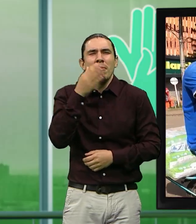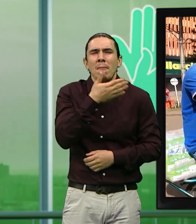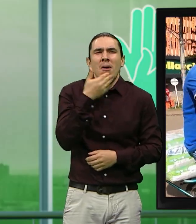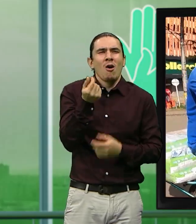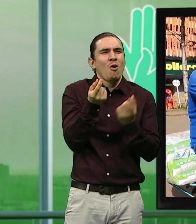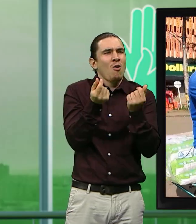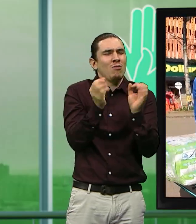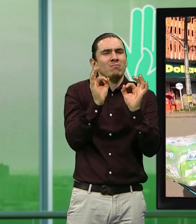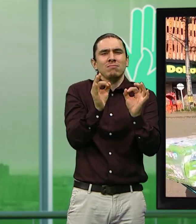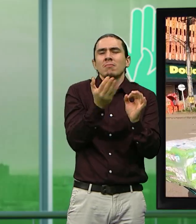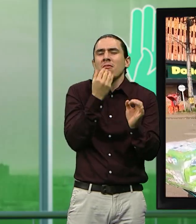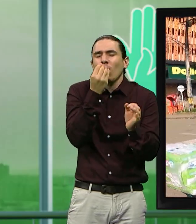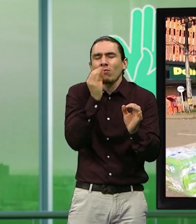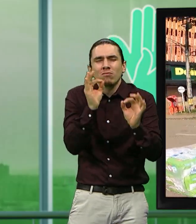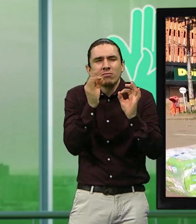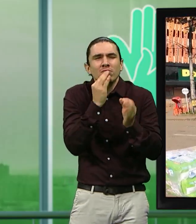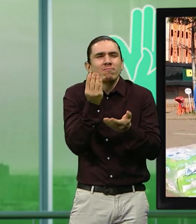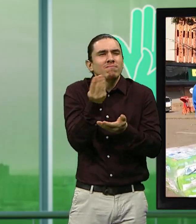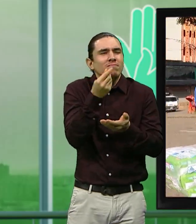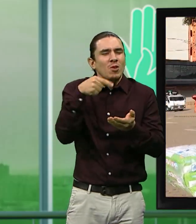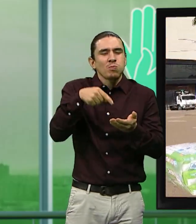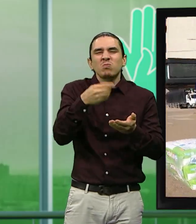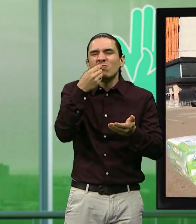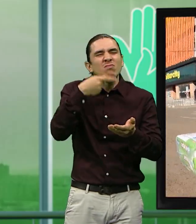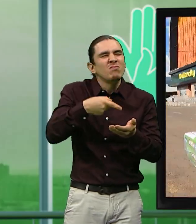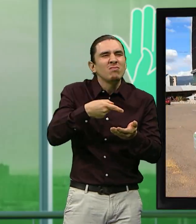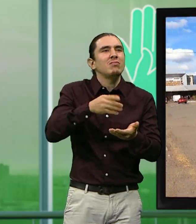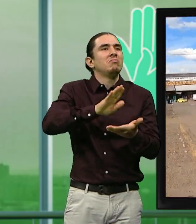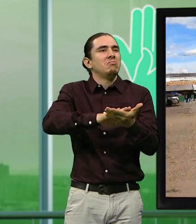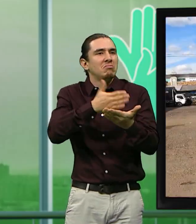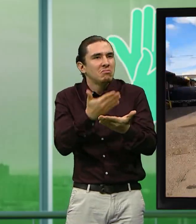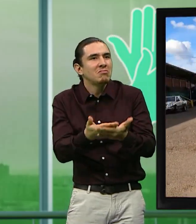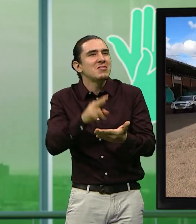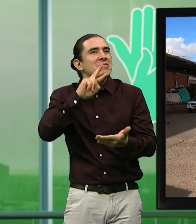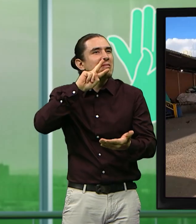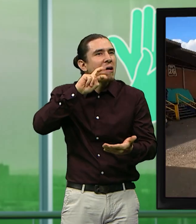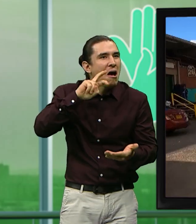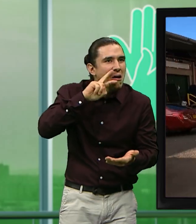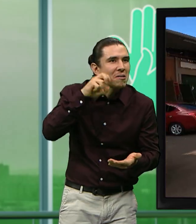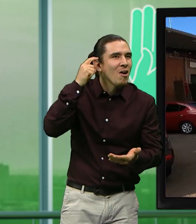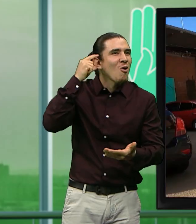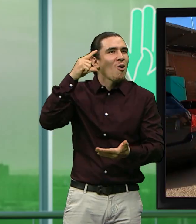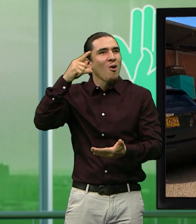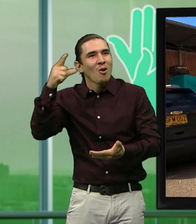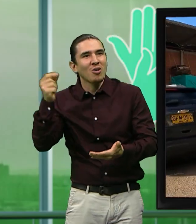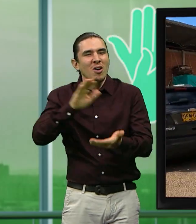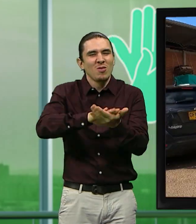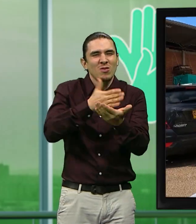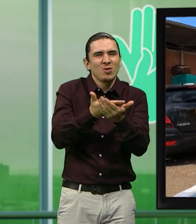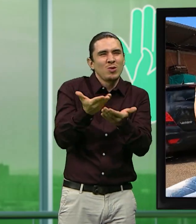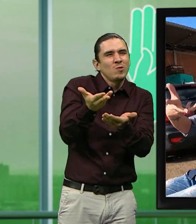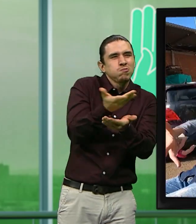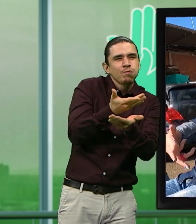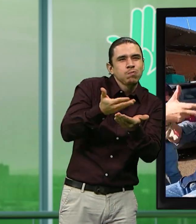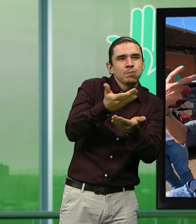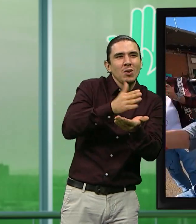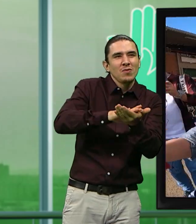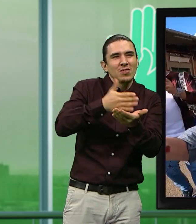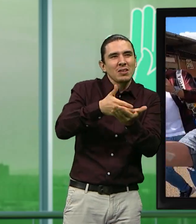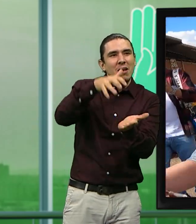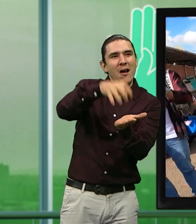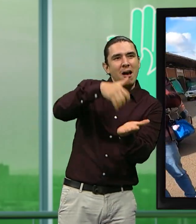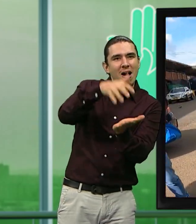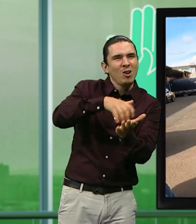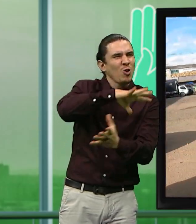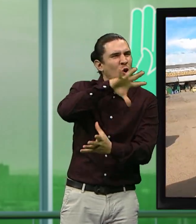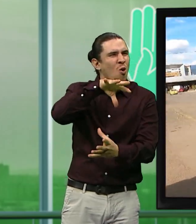los mejores precios, la mejor calidad, típico, oreja, carne sudada, carne frita, arroz,